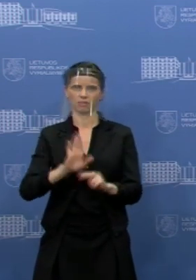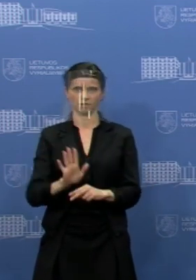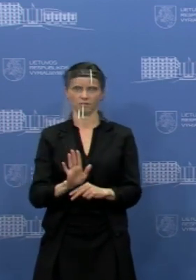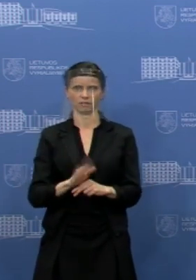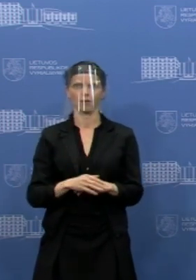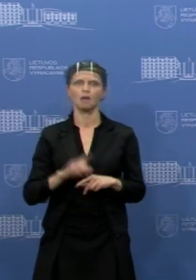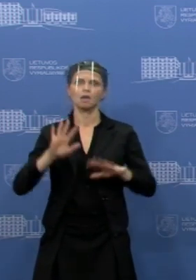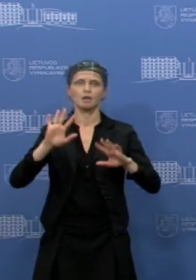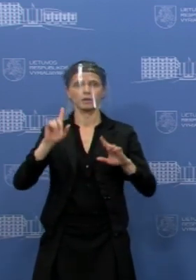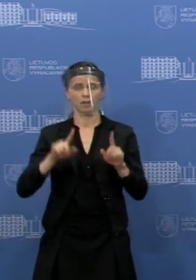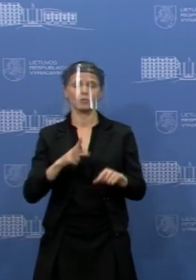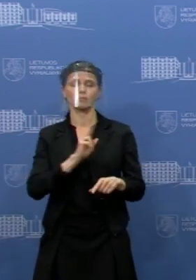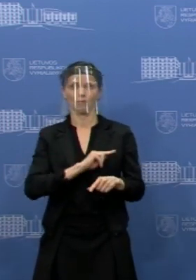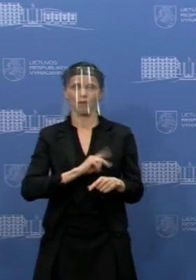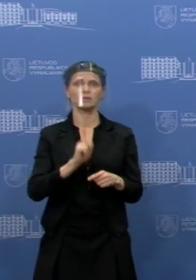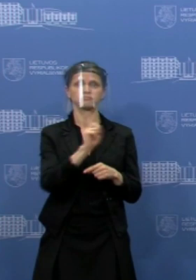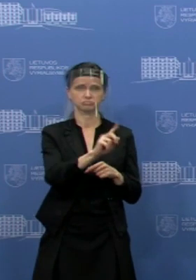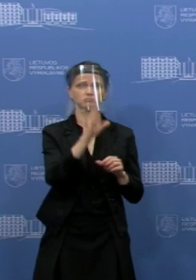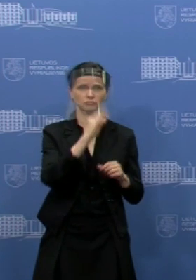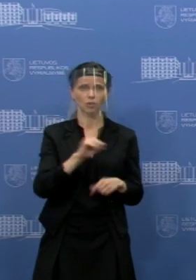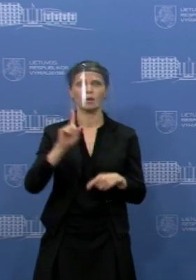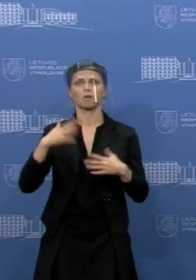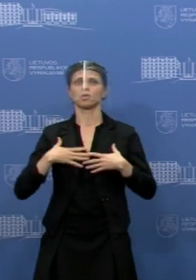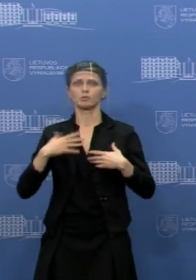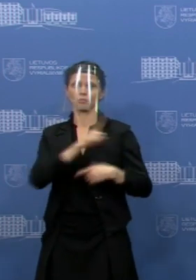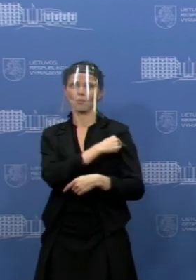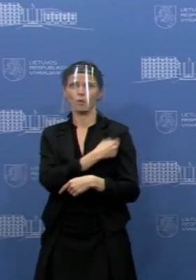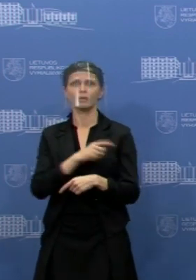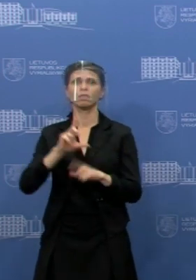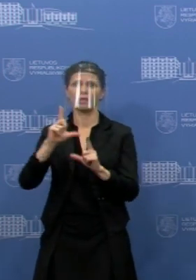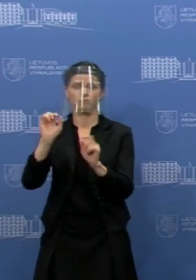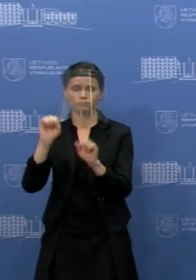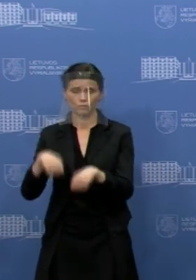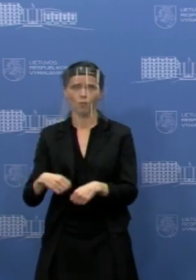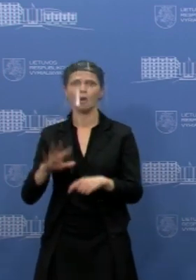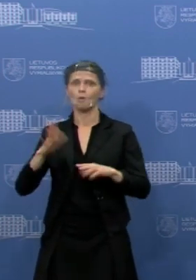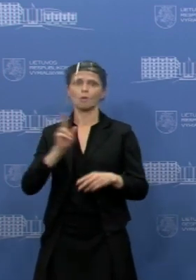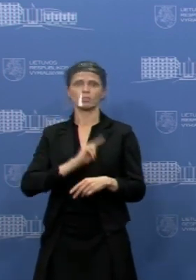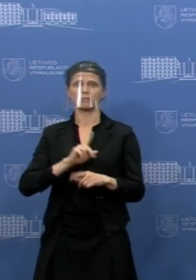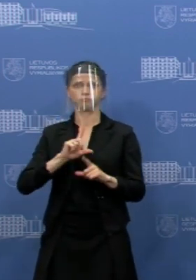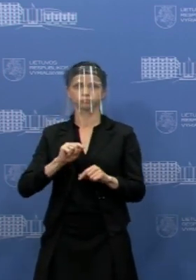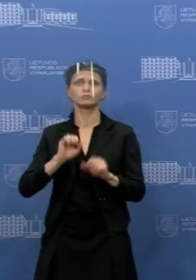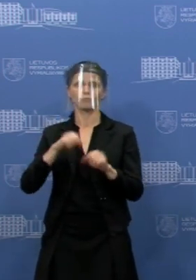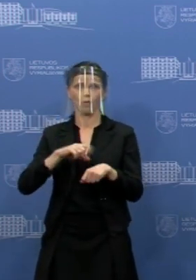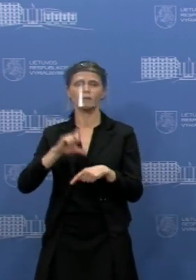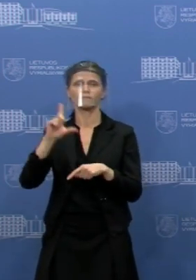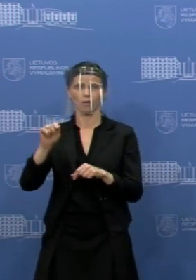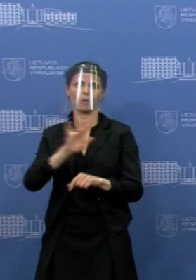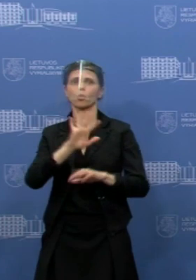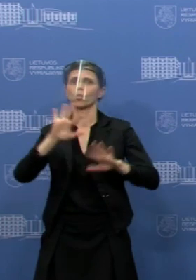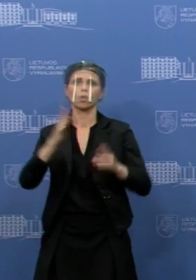vykimų į darbą, prekybos vietas, į katos priežas paslaugų ar kitų paslaugų gavimo vietą.